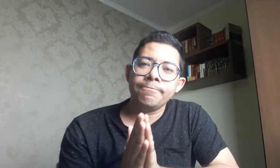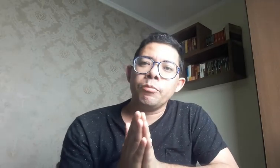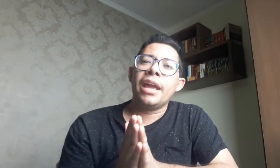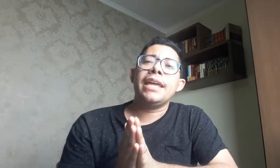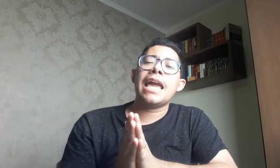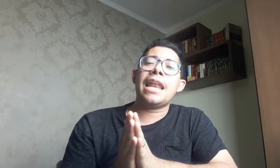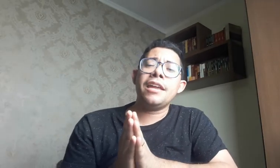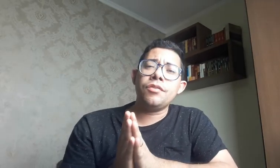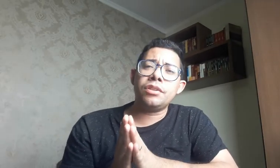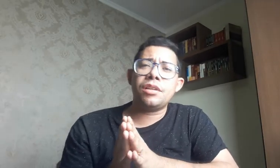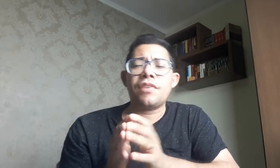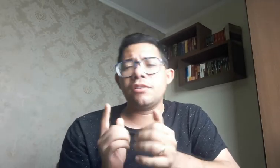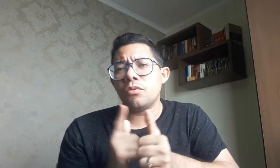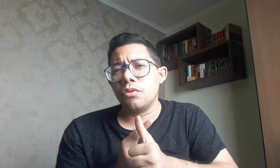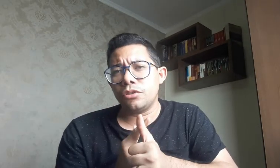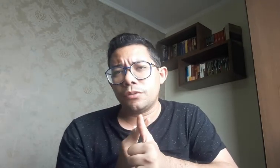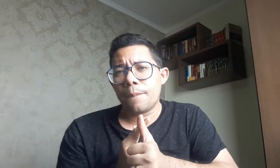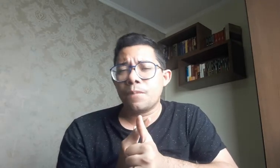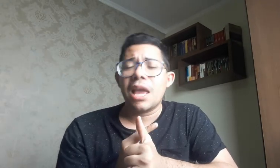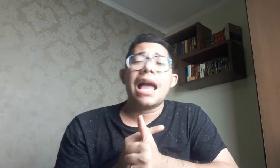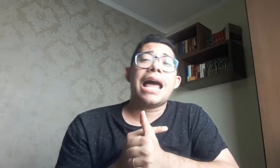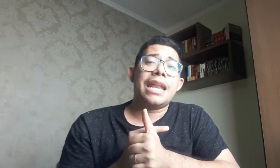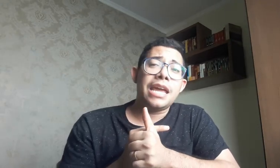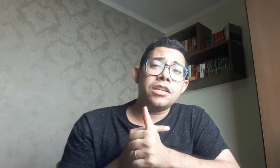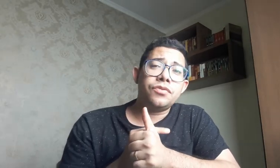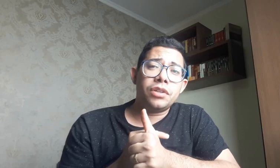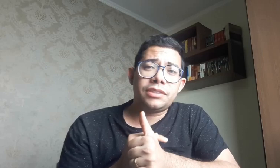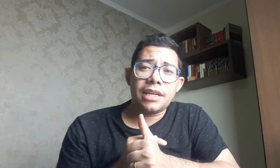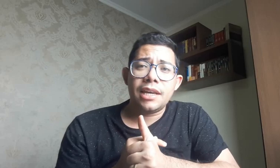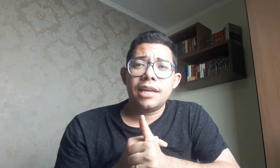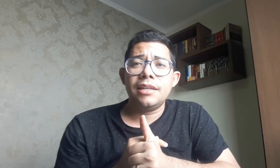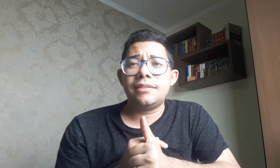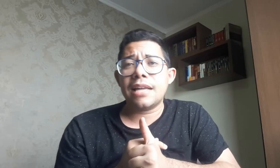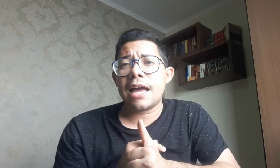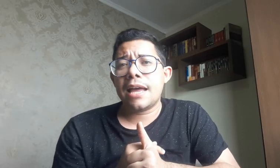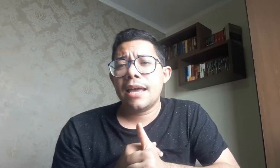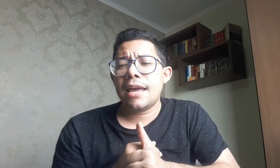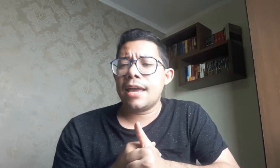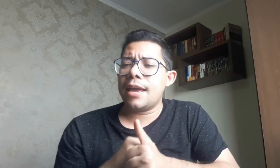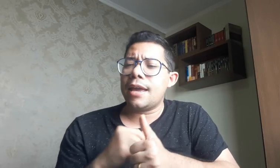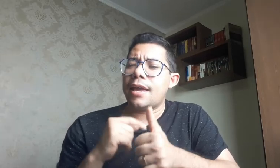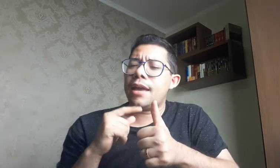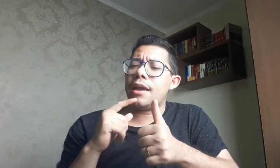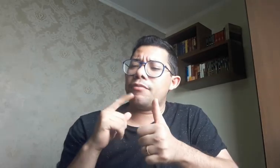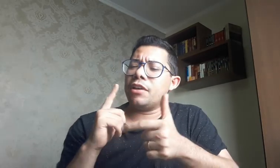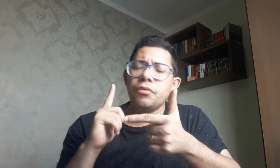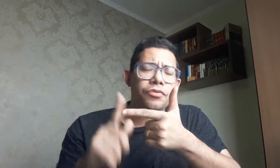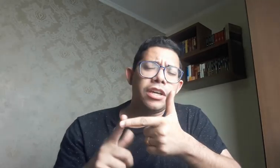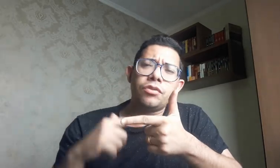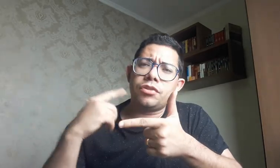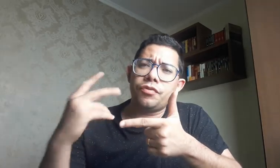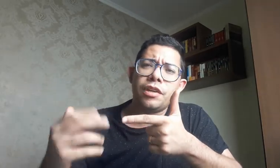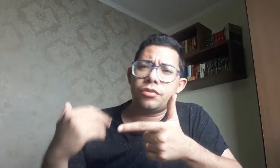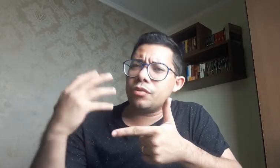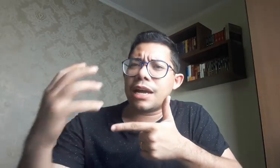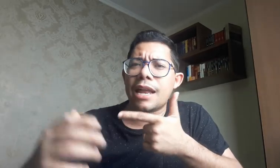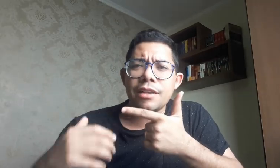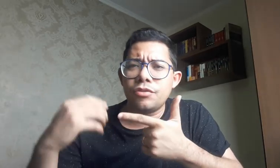que além de você fazer um curso, além de você estar vendo vídeos e vídeos no canais no